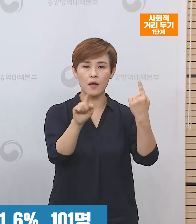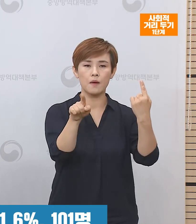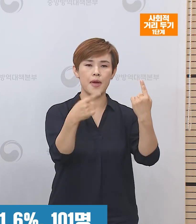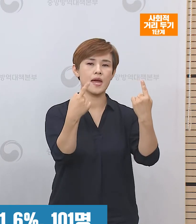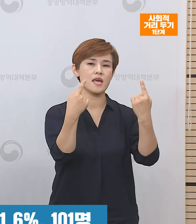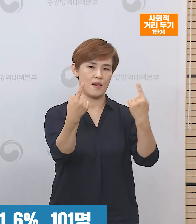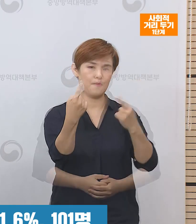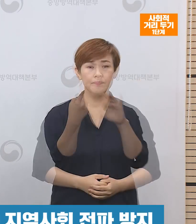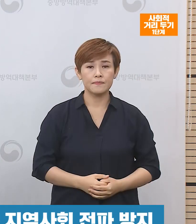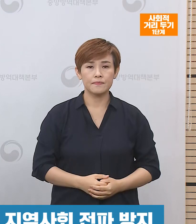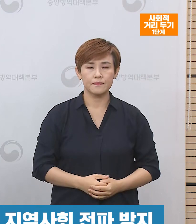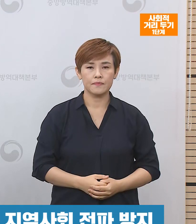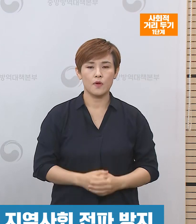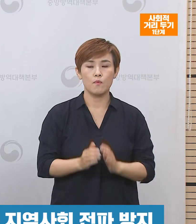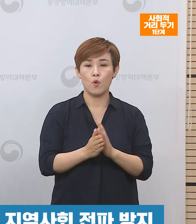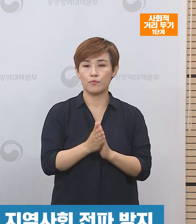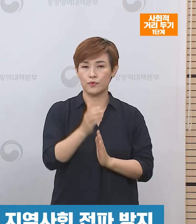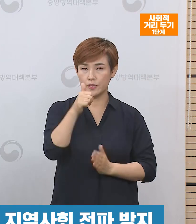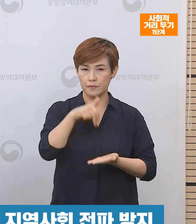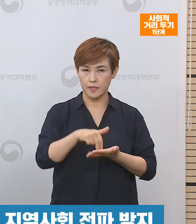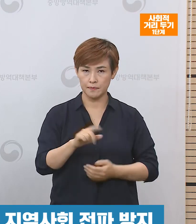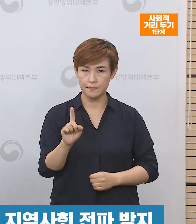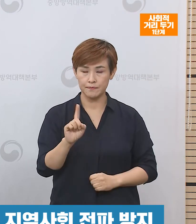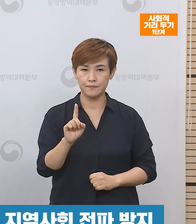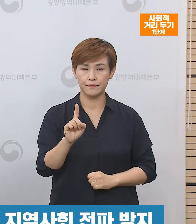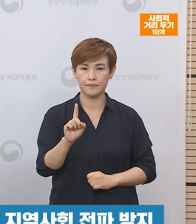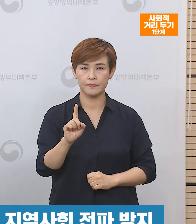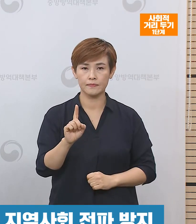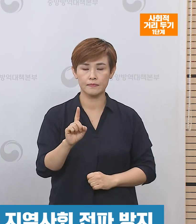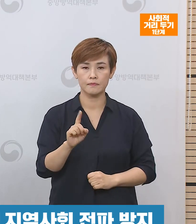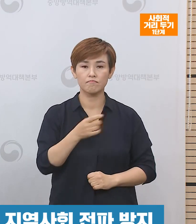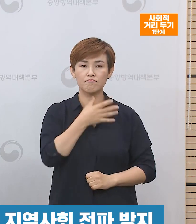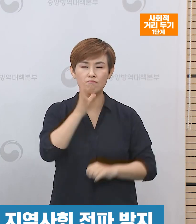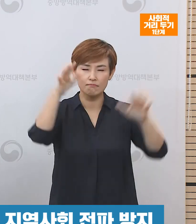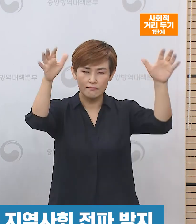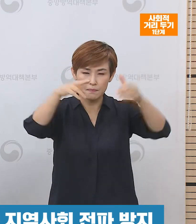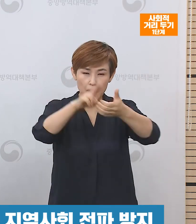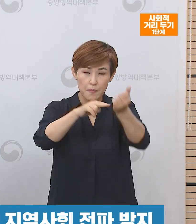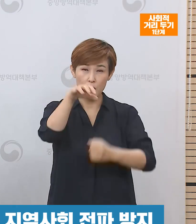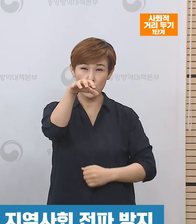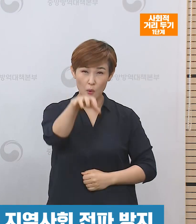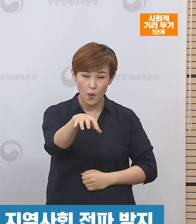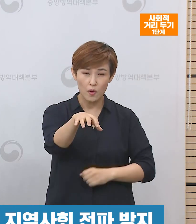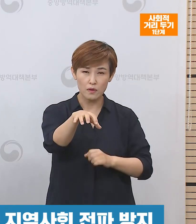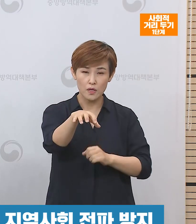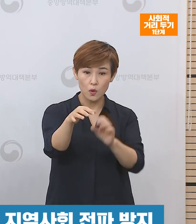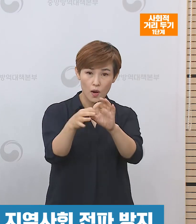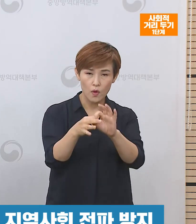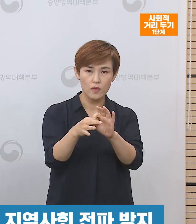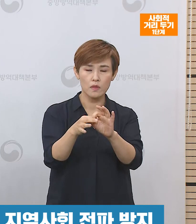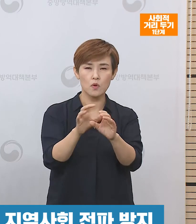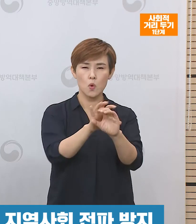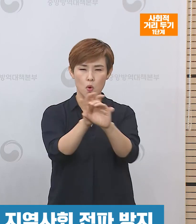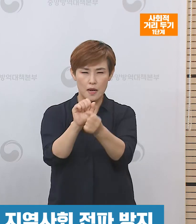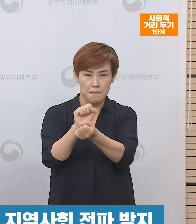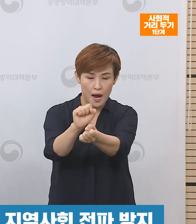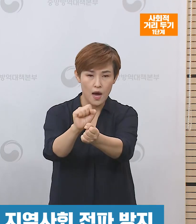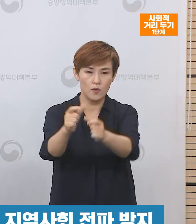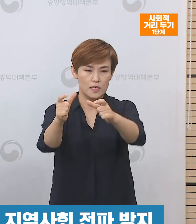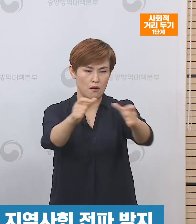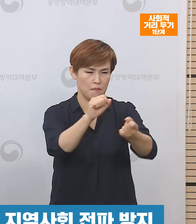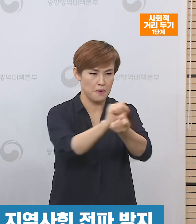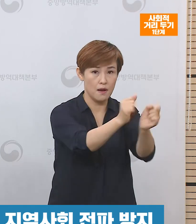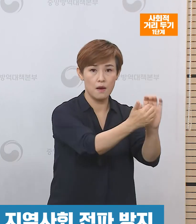차지하고 있습니다. 방역대책본부에서는 방문 판매를 통한 코로나19 감염 및 지역사회 전파를